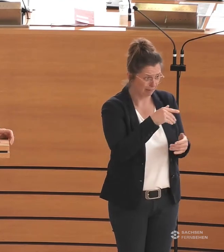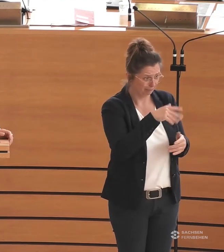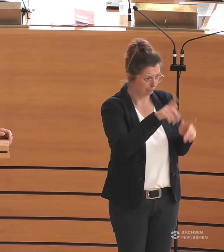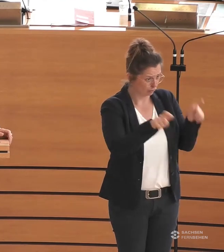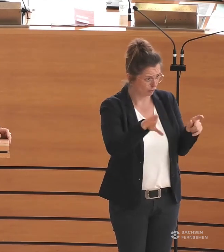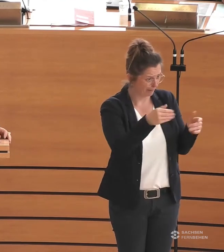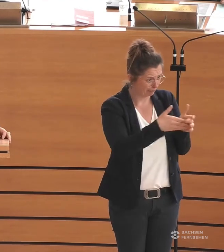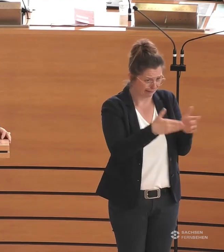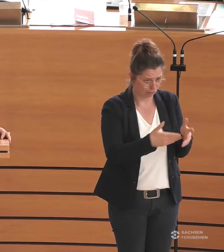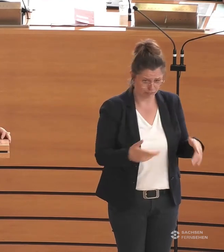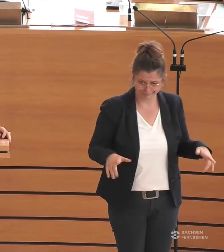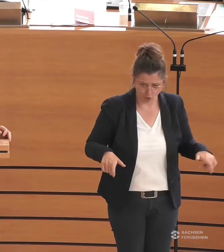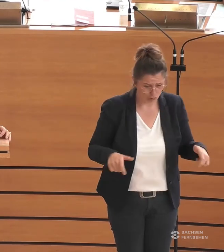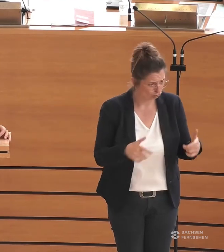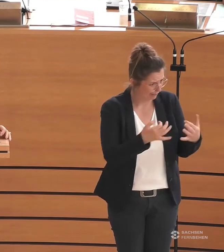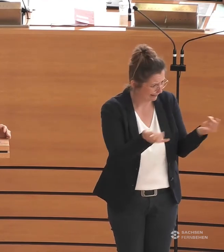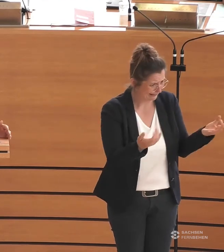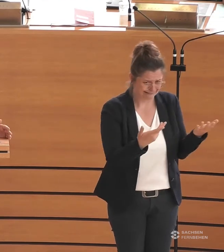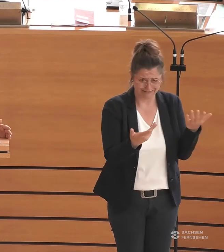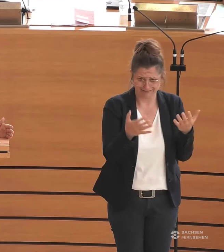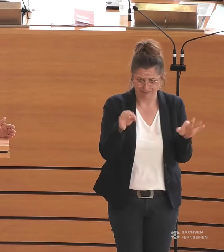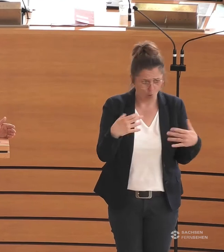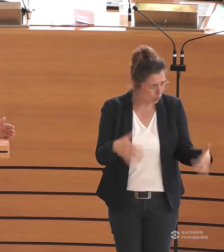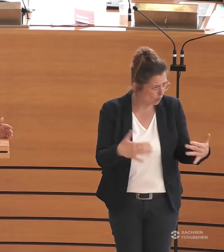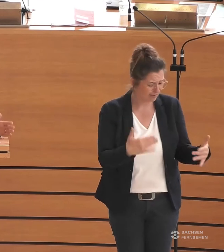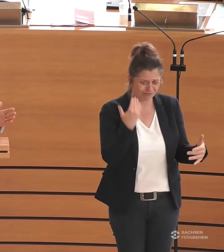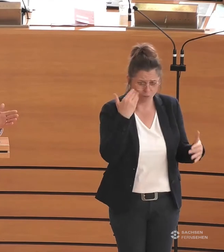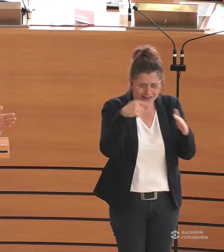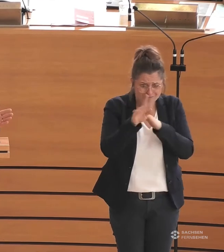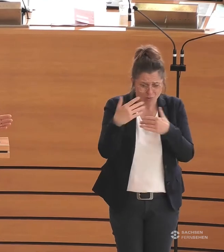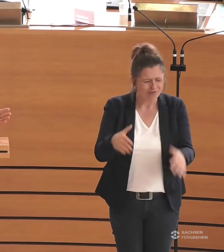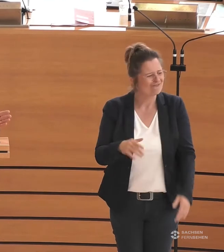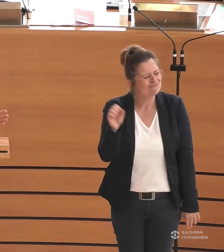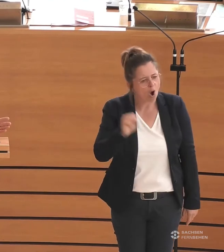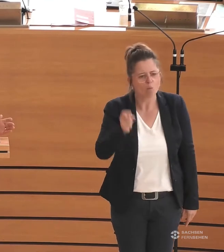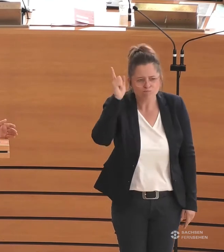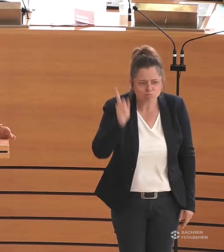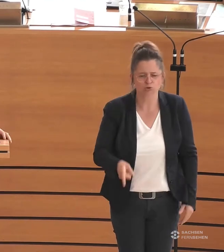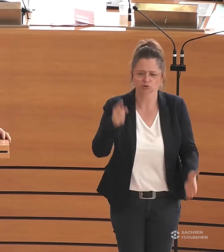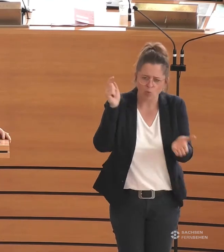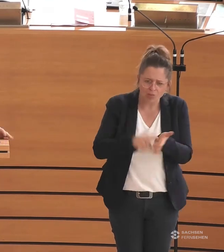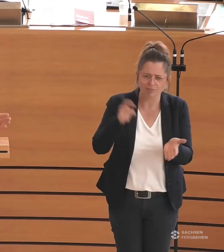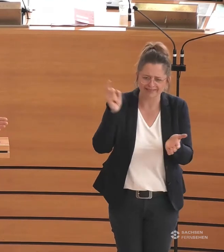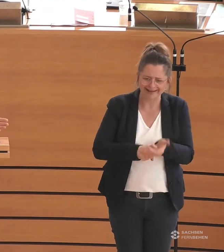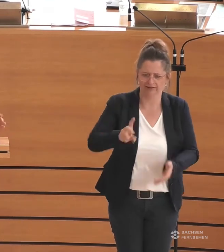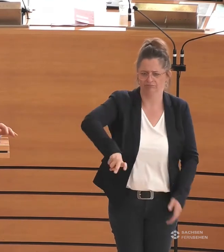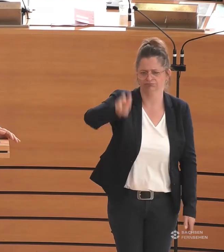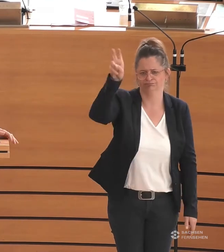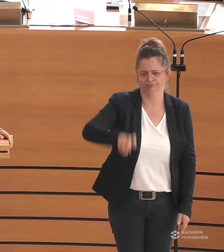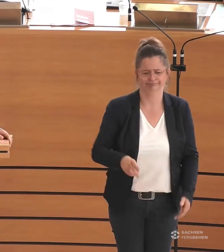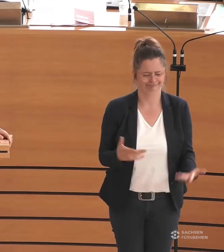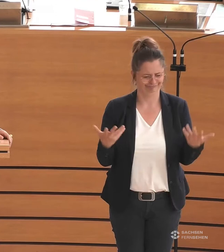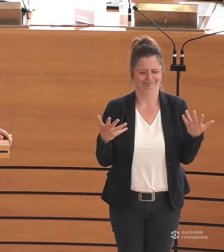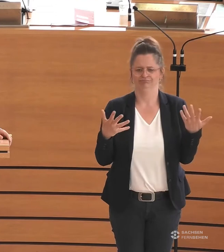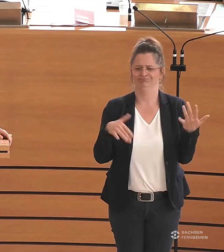entsprechenden Mobilitätseinschränkungen in dieser Einrichtung wohnen, warum sollte das man unbedingt einbauen? Das Dilemma ist